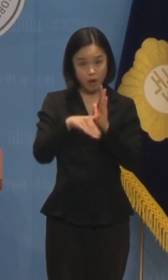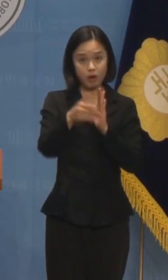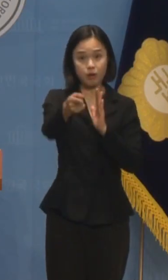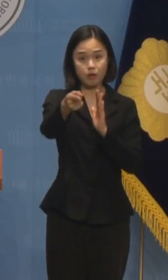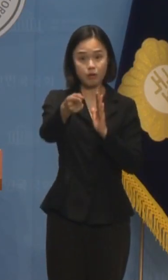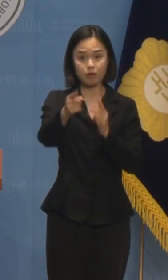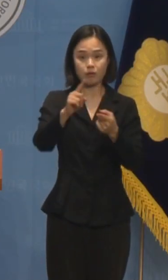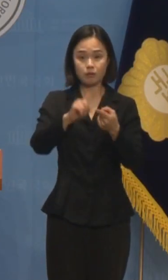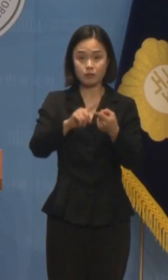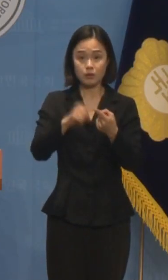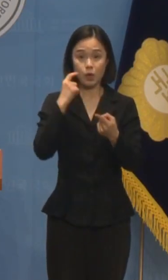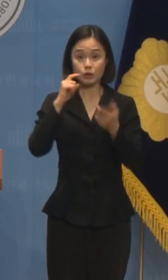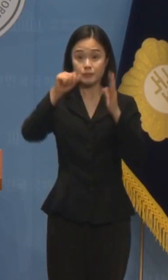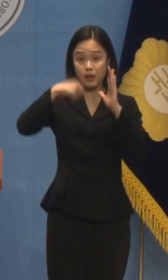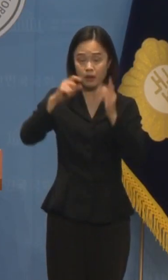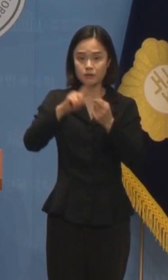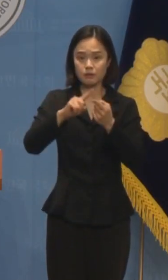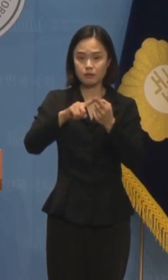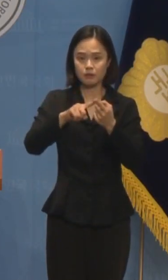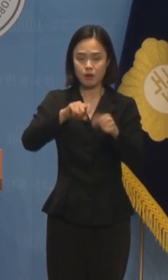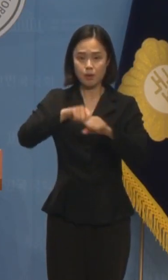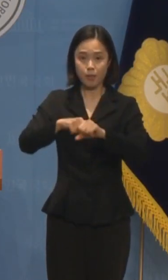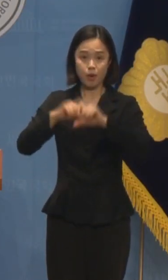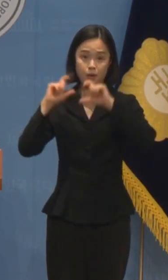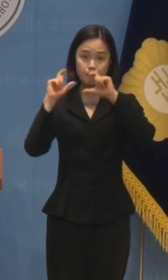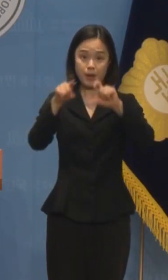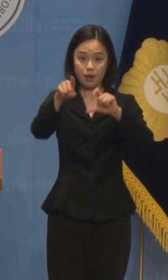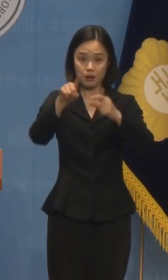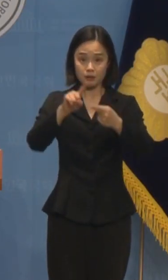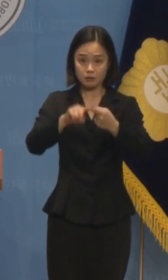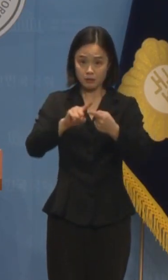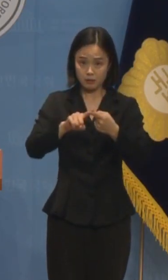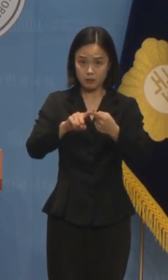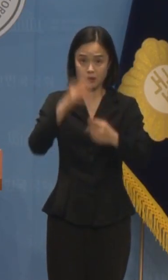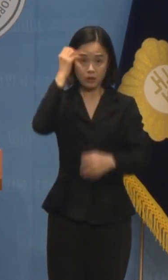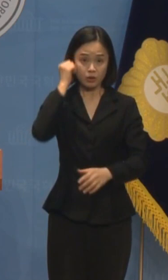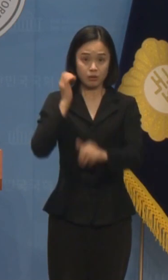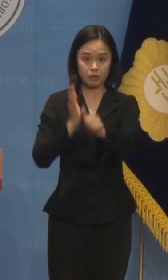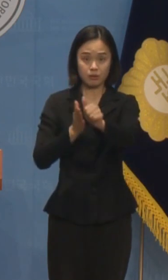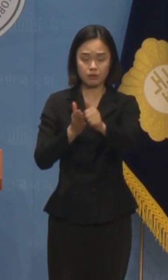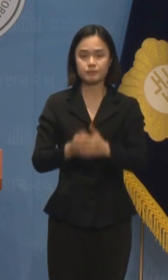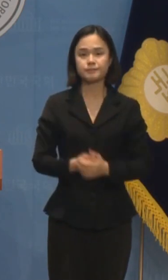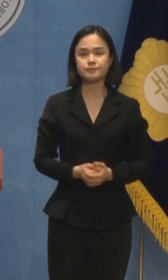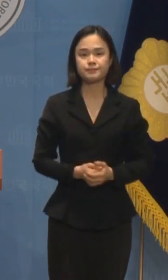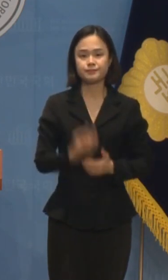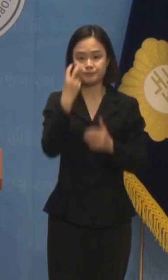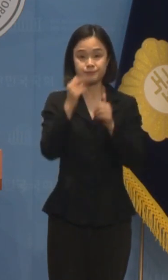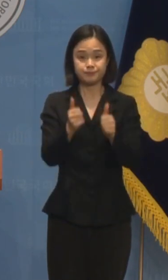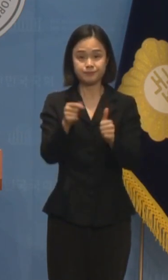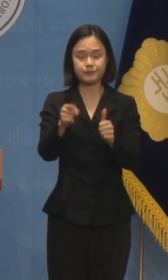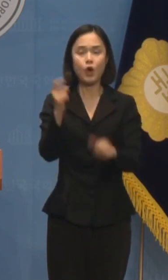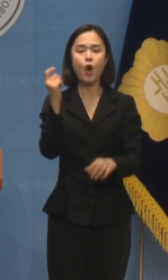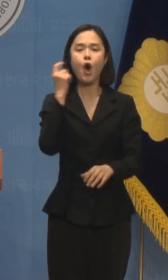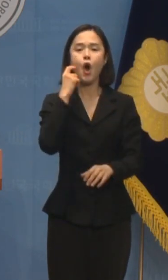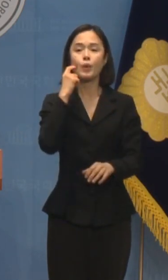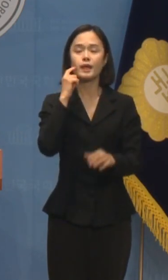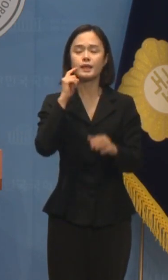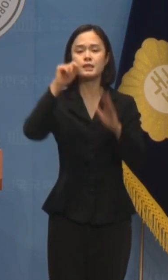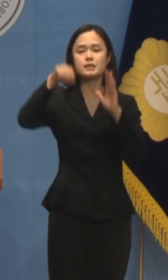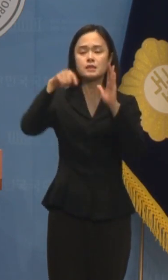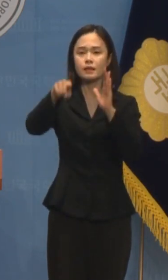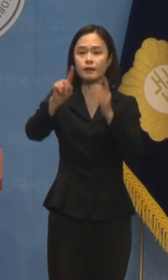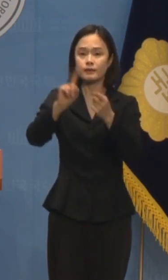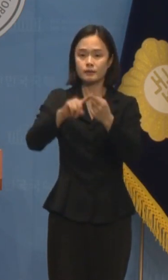대국민 약속을 하기 바랍니다. 저는 검찰이 주장하는 혐의 사실과 관련해서 이미 서면 답변서도 충실히